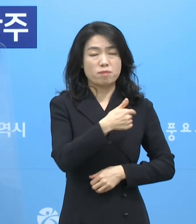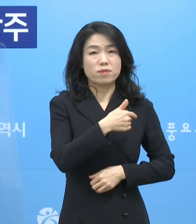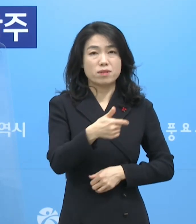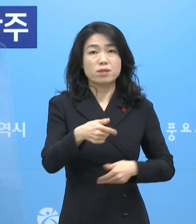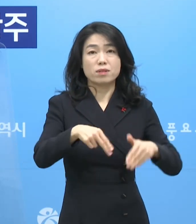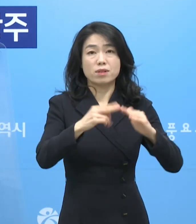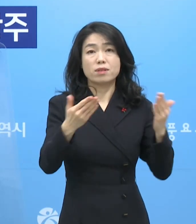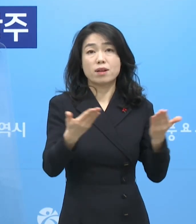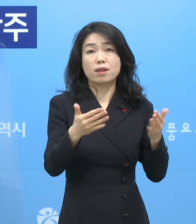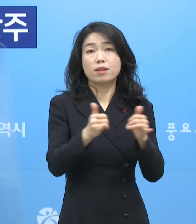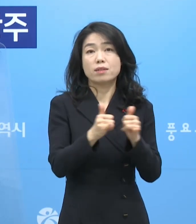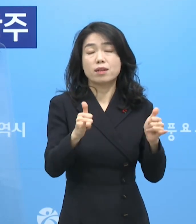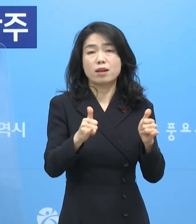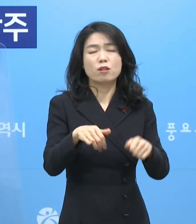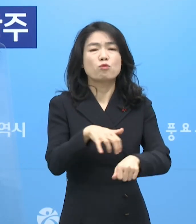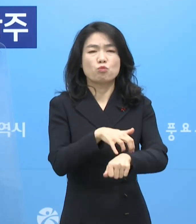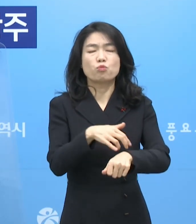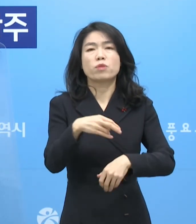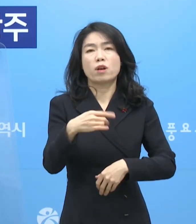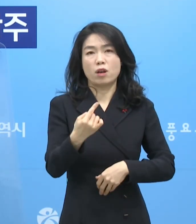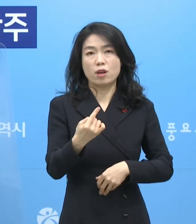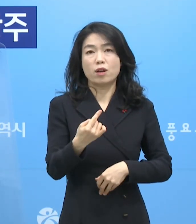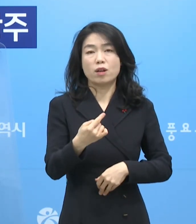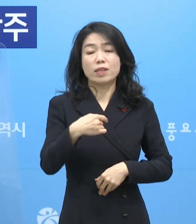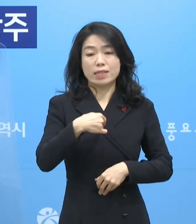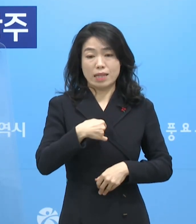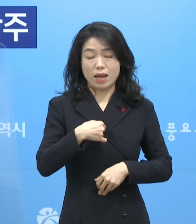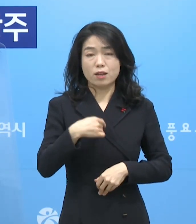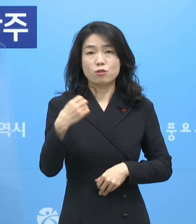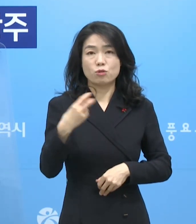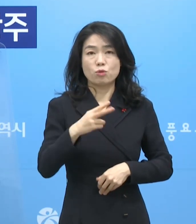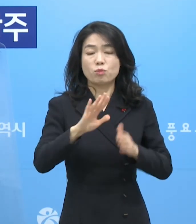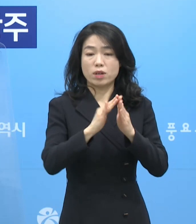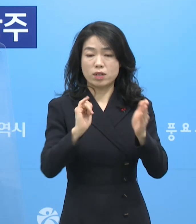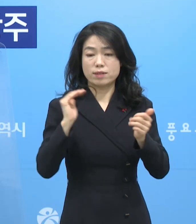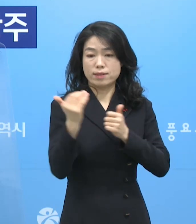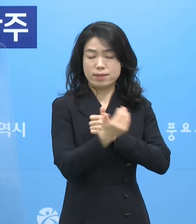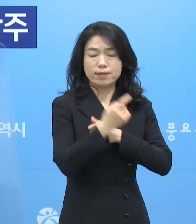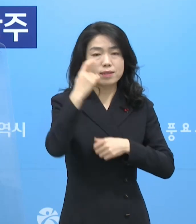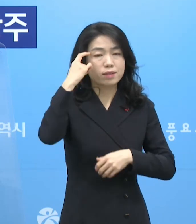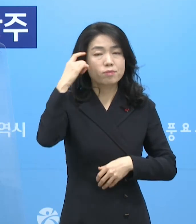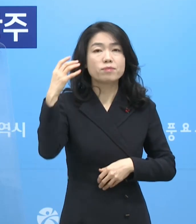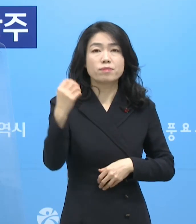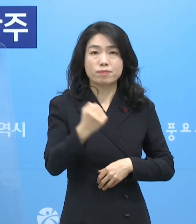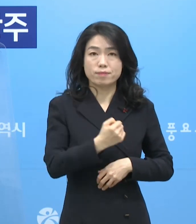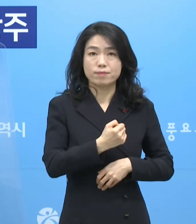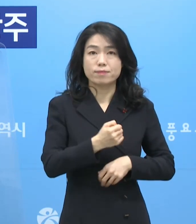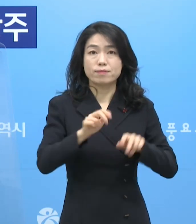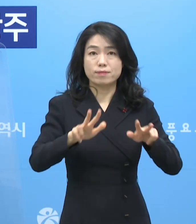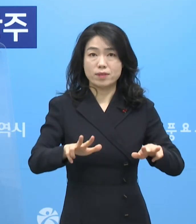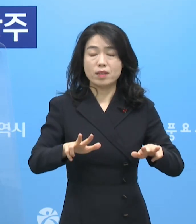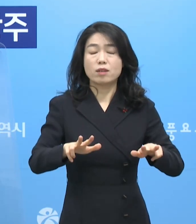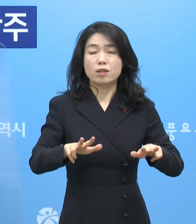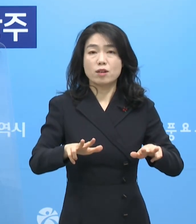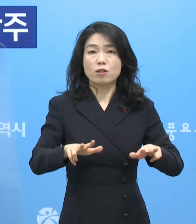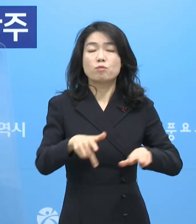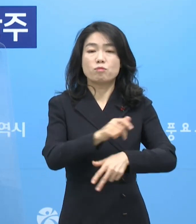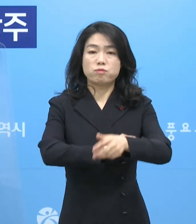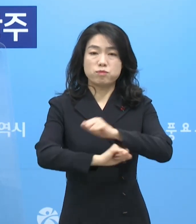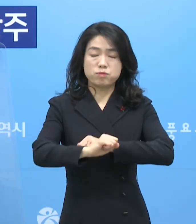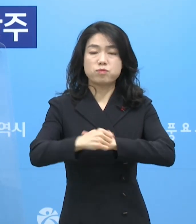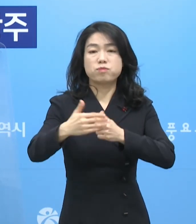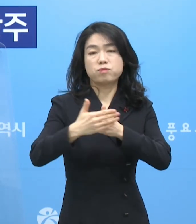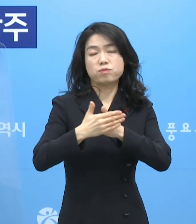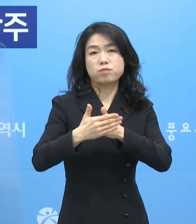종사자께서는 불편하시더라도 내 자신과 내 가족을 지킨다는 마음으로 이번 결정에 적극